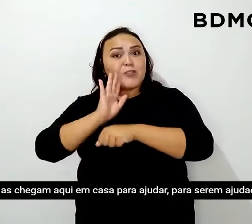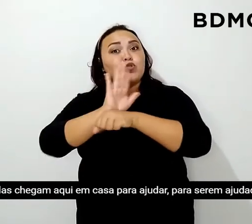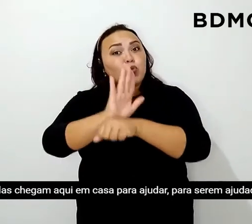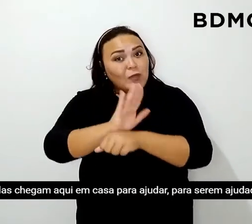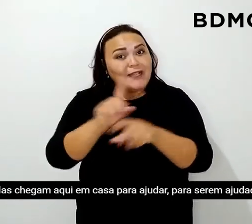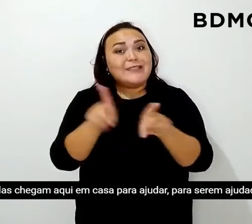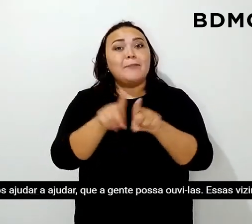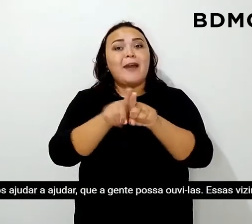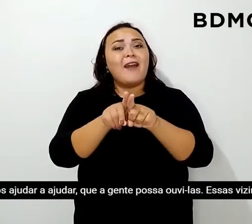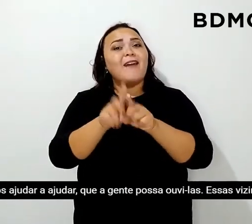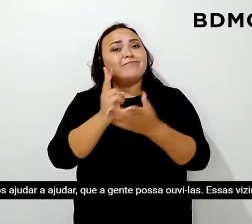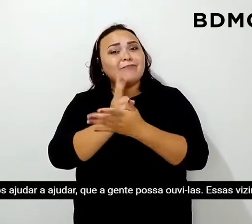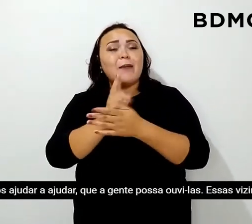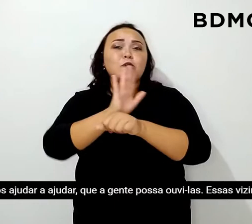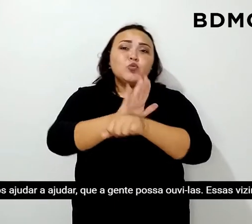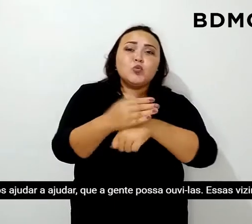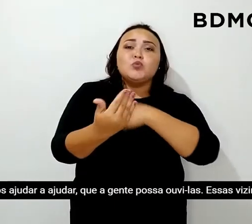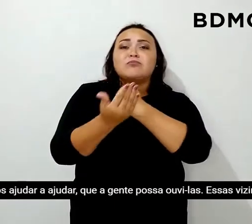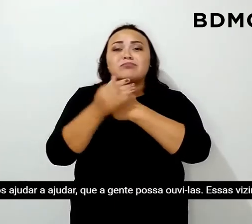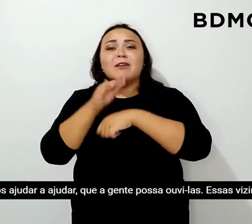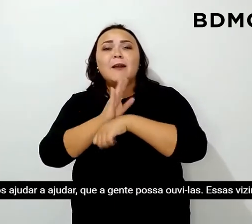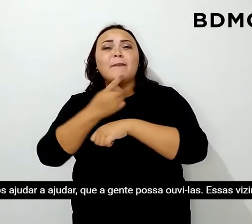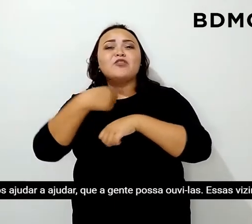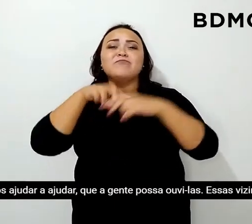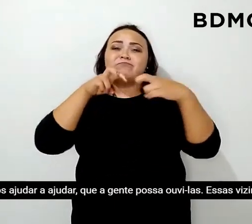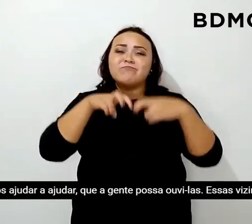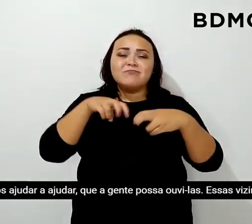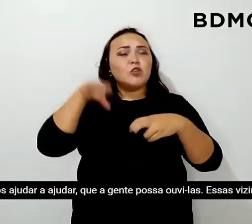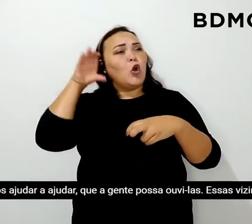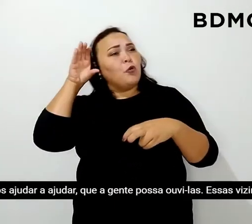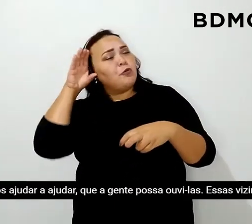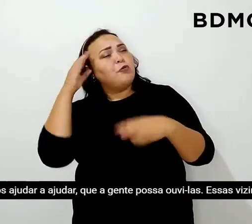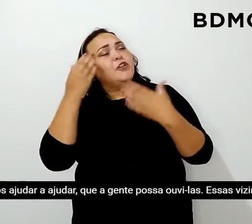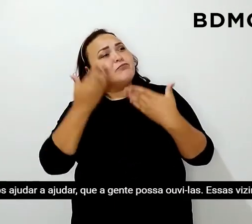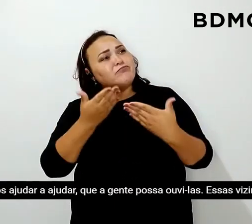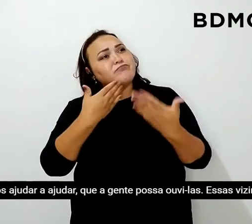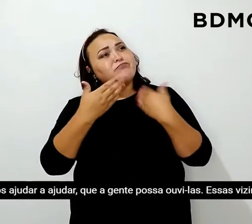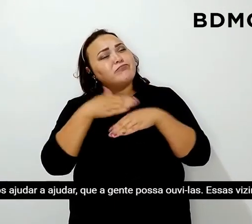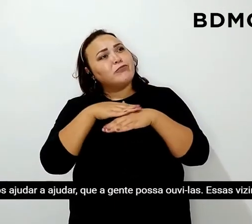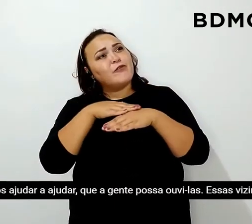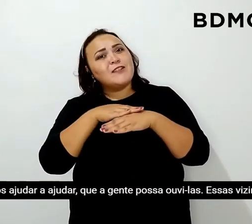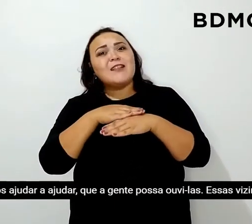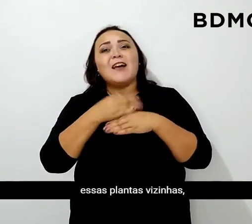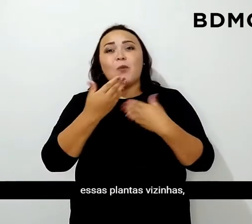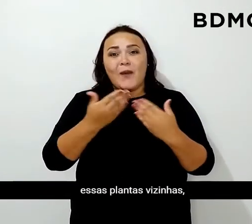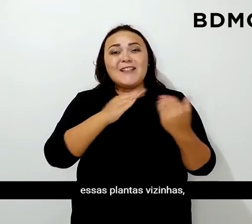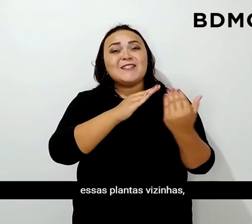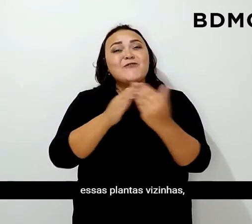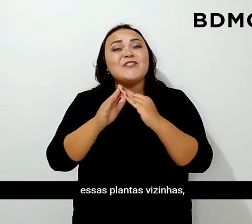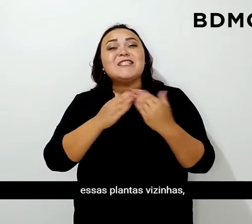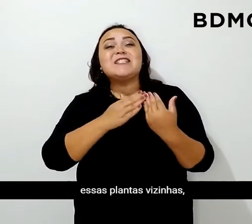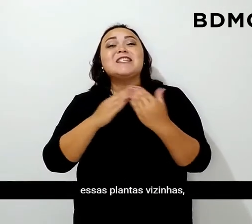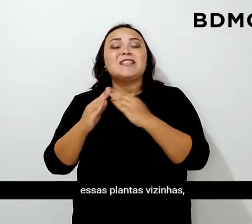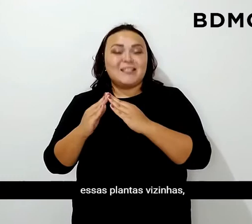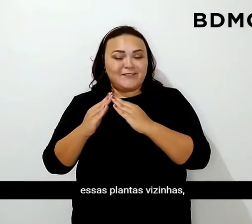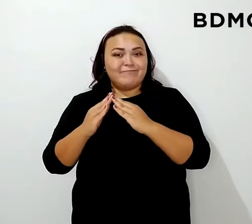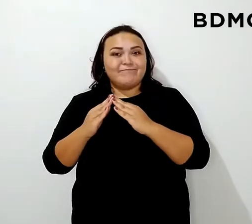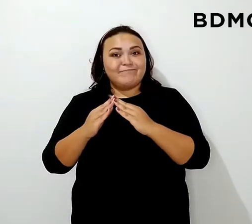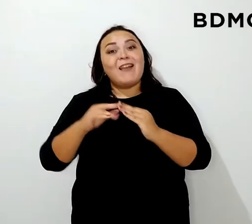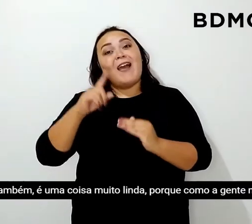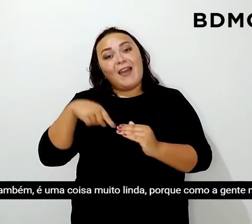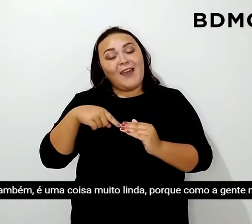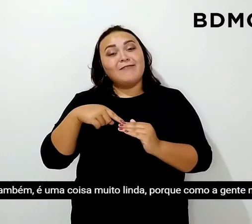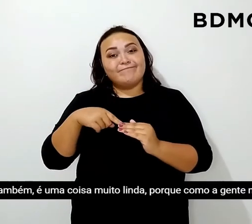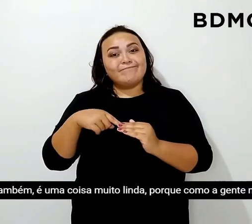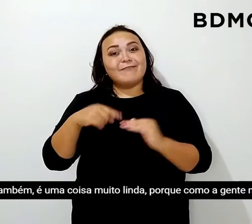ajudada, para nos ajudar a ajudar, que a gente possa ouvi-las. Essas vizinhas, essas plantas vizinhas